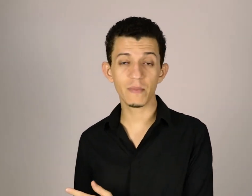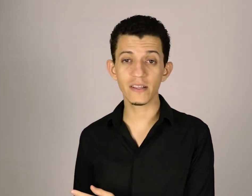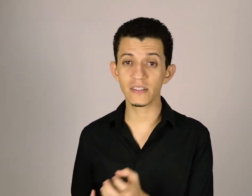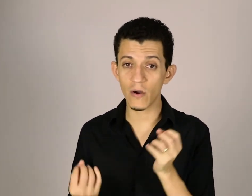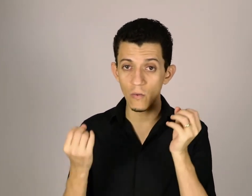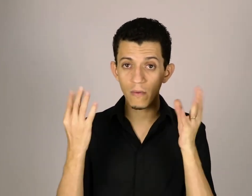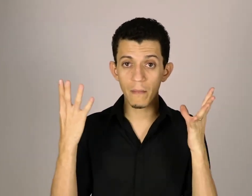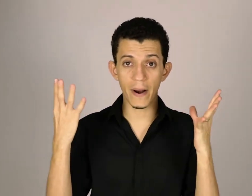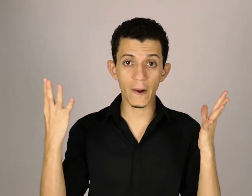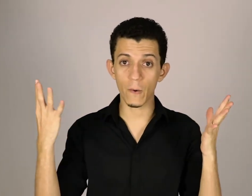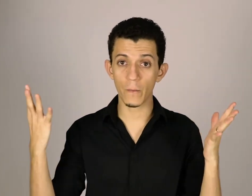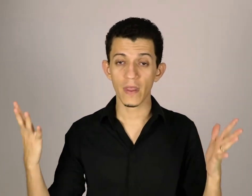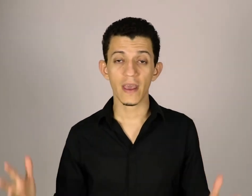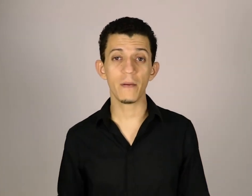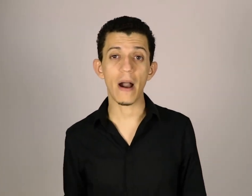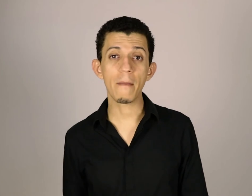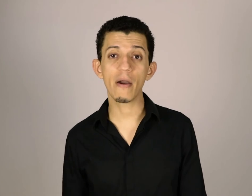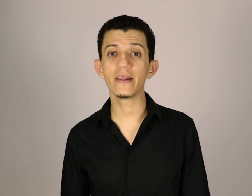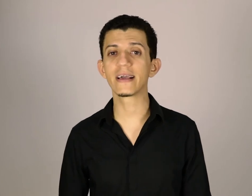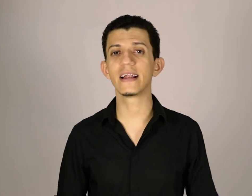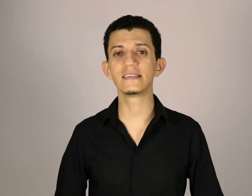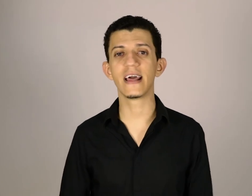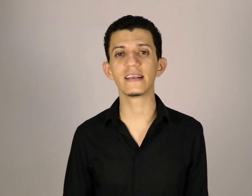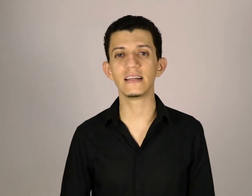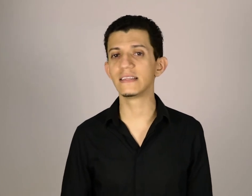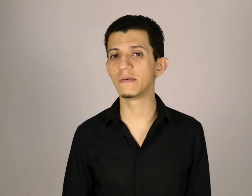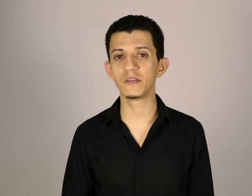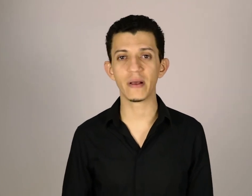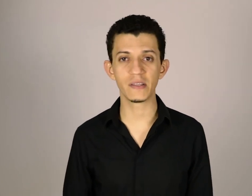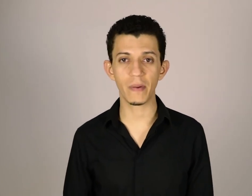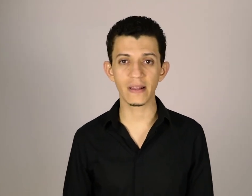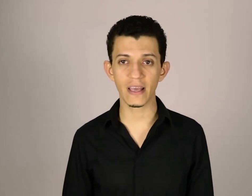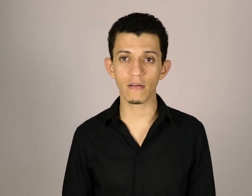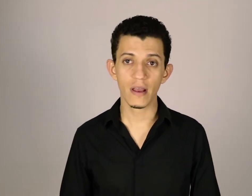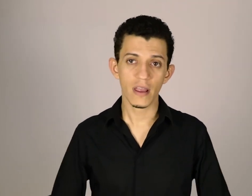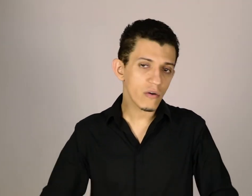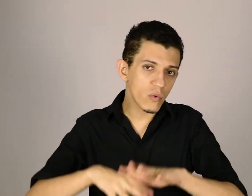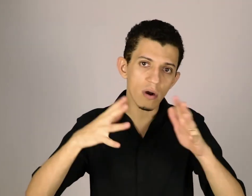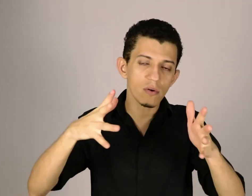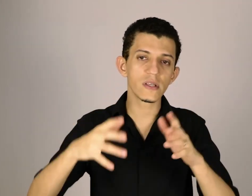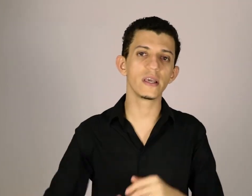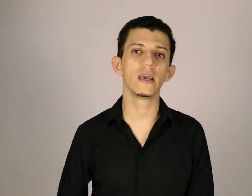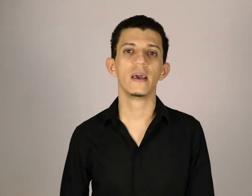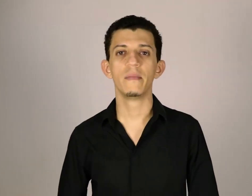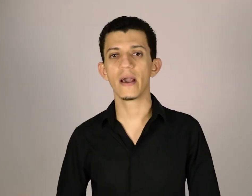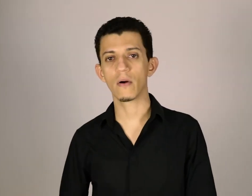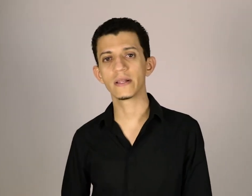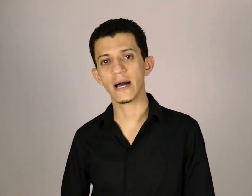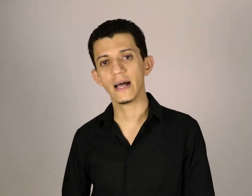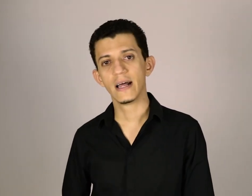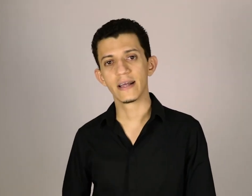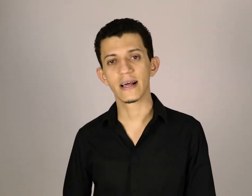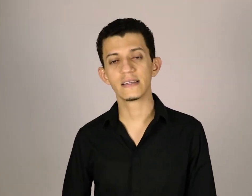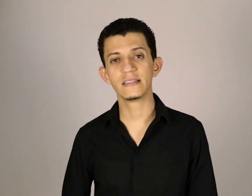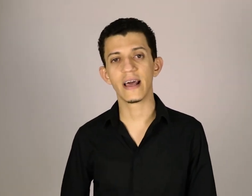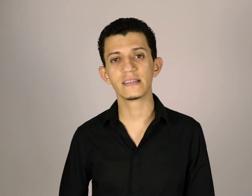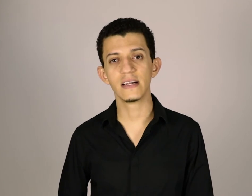deu um branco, e a maioria daquelas ideias ali simplesmente se perderam, eu nunca consegui me recordar daquelas ideias ali,